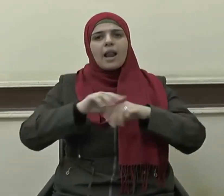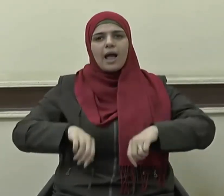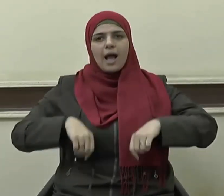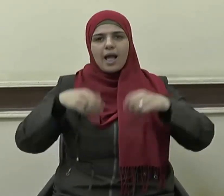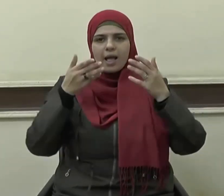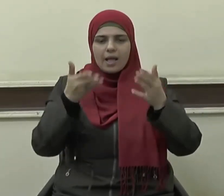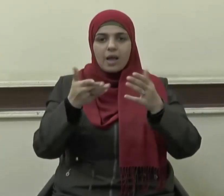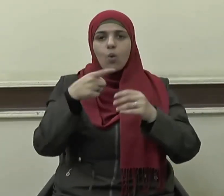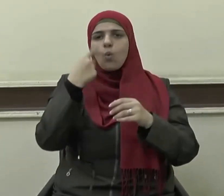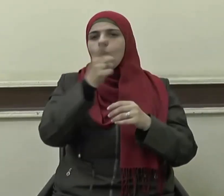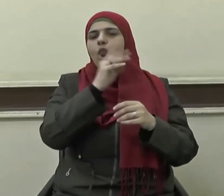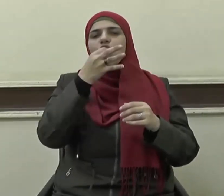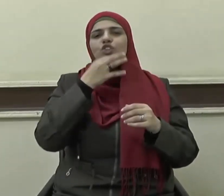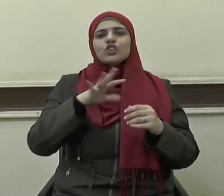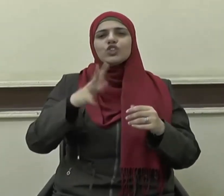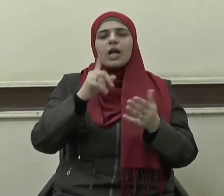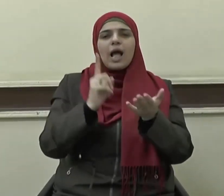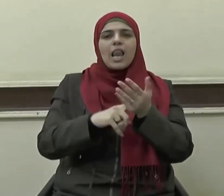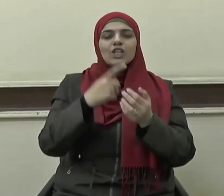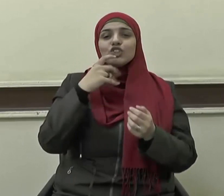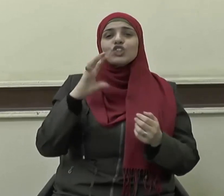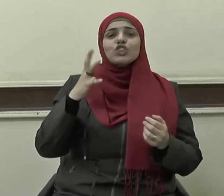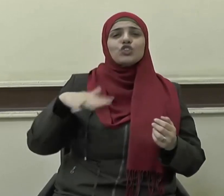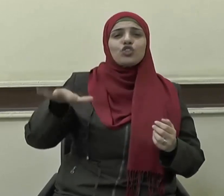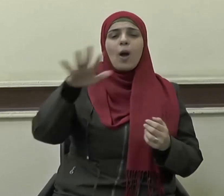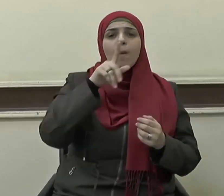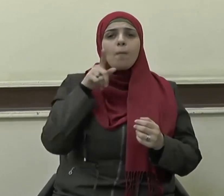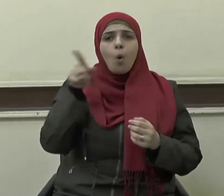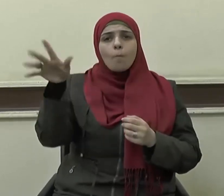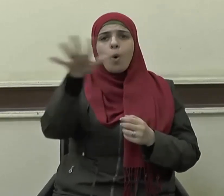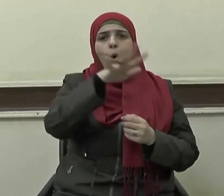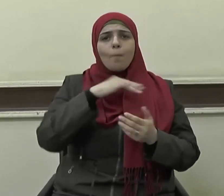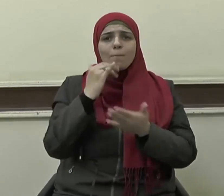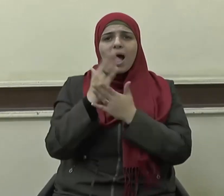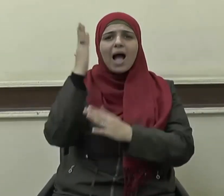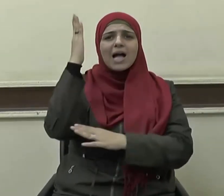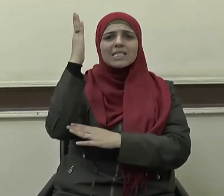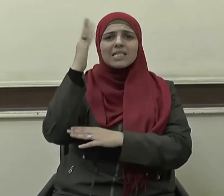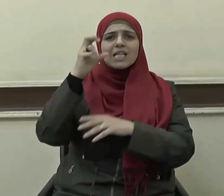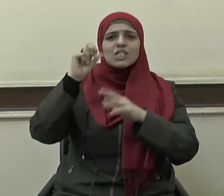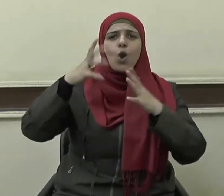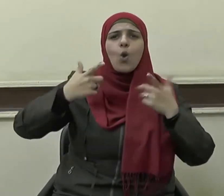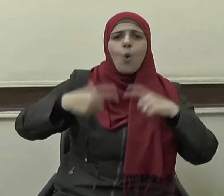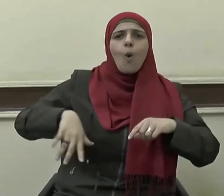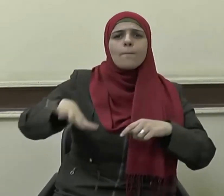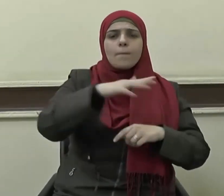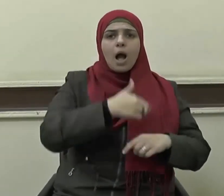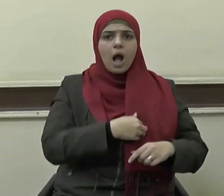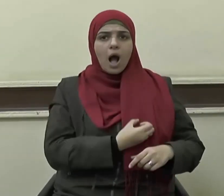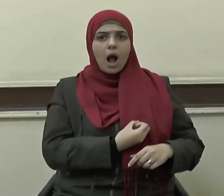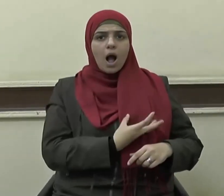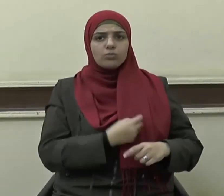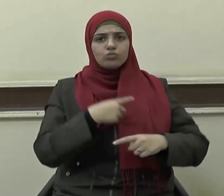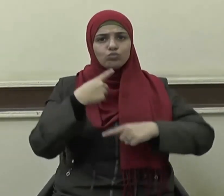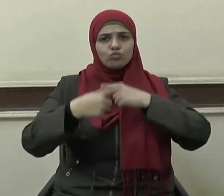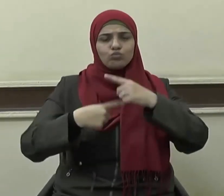ولا شك أن الشباب هم عماد الأمة وقلبها النابط وساعدها القوي